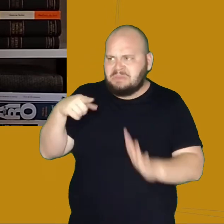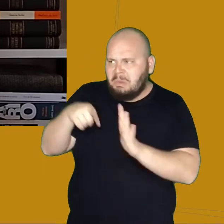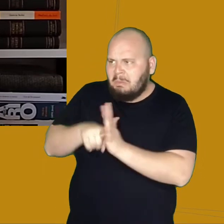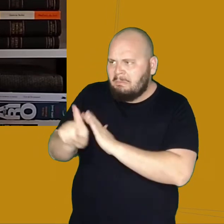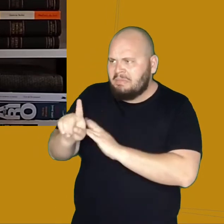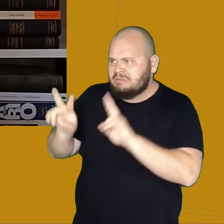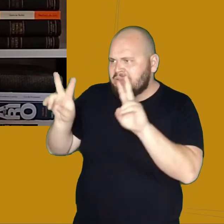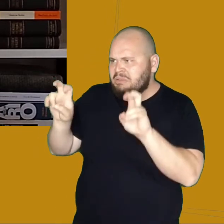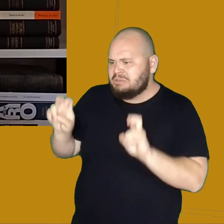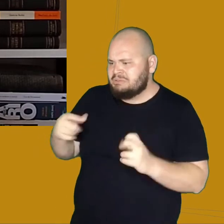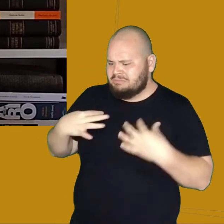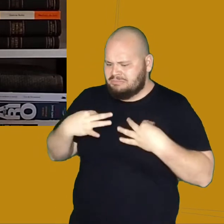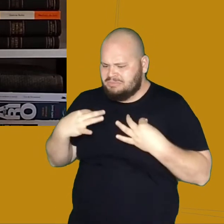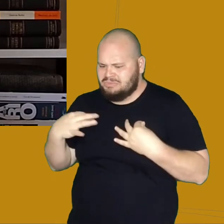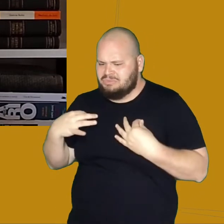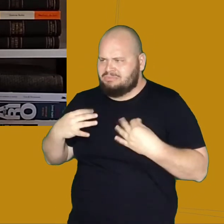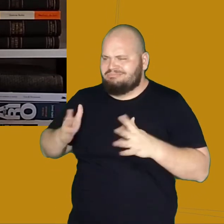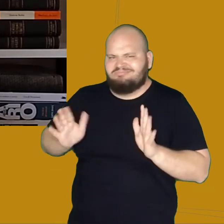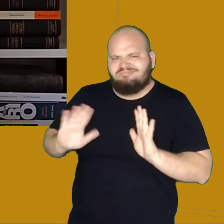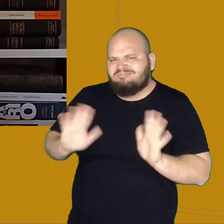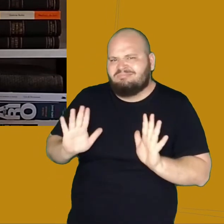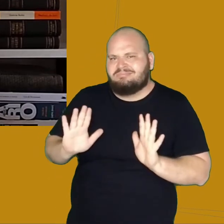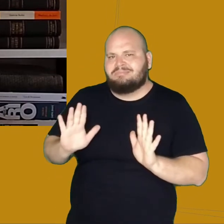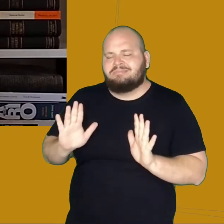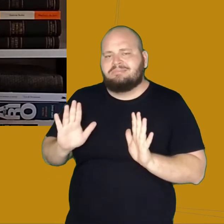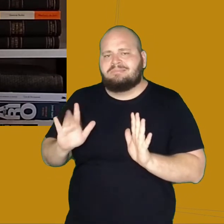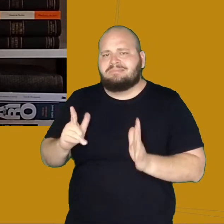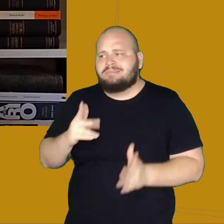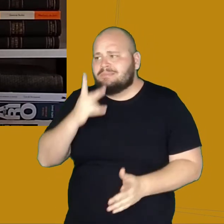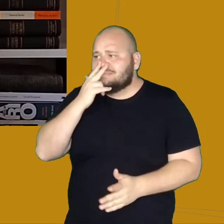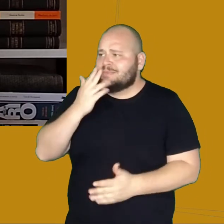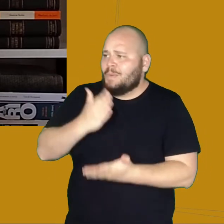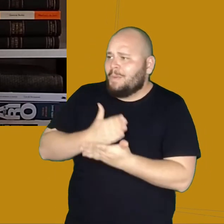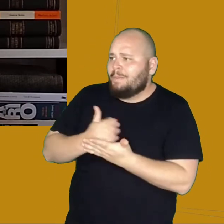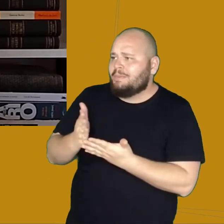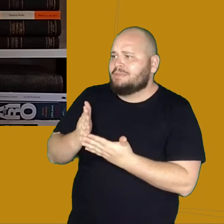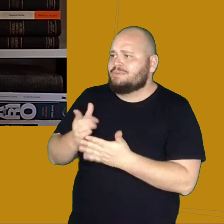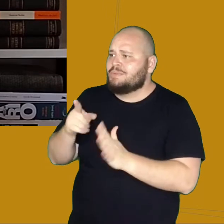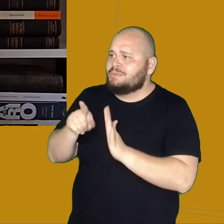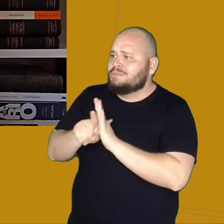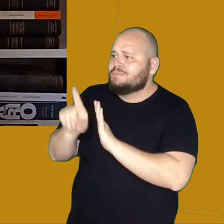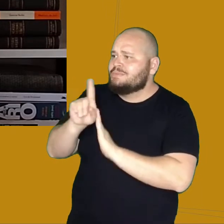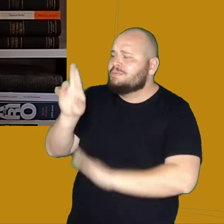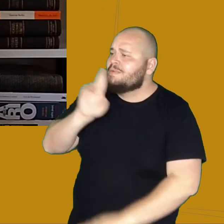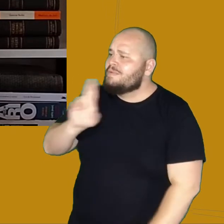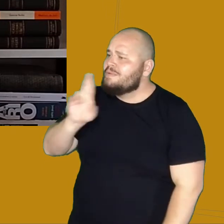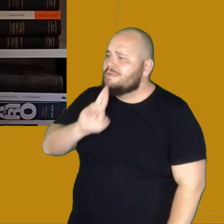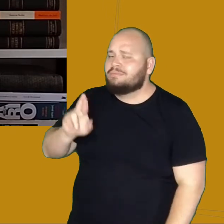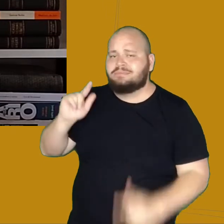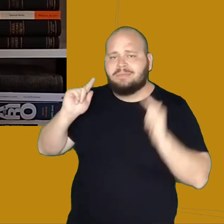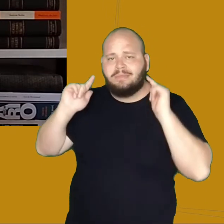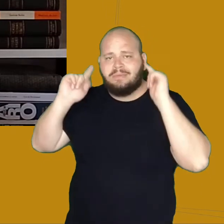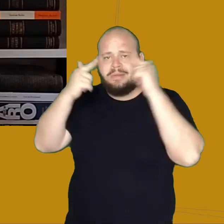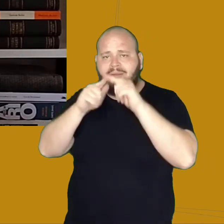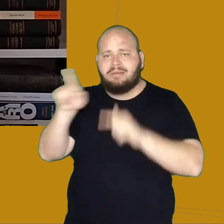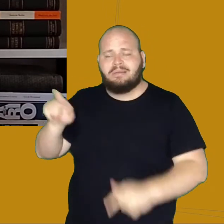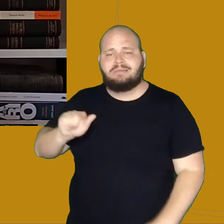Alcibiades sobre o vestuário moderno, e acabou por ficar respondendo, em grego, a tudo que o Alcibiades lhe perguntava.